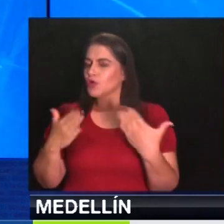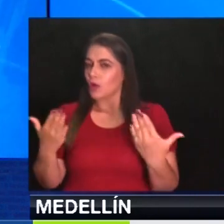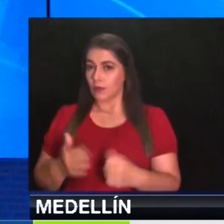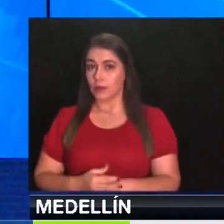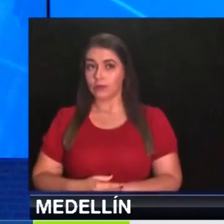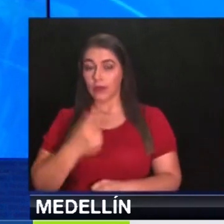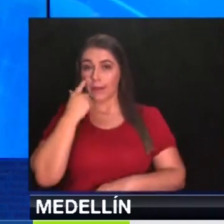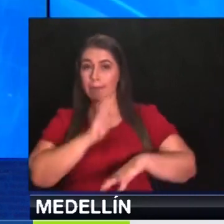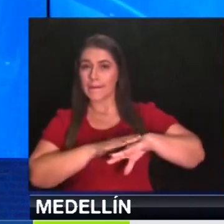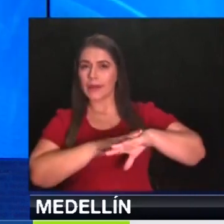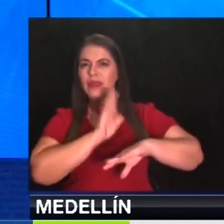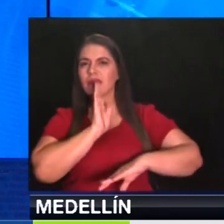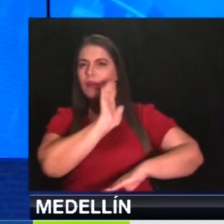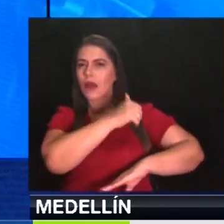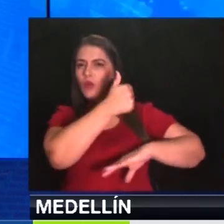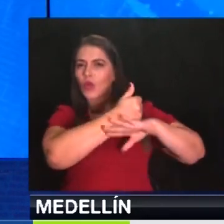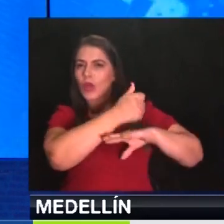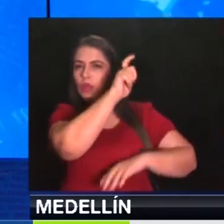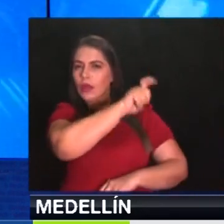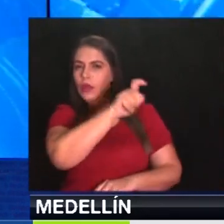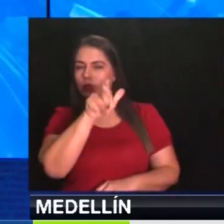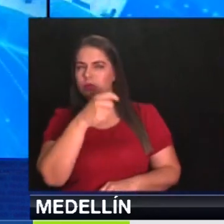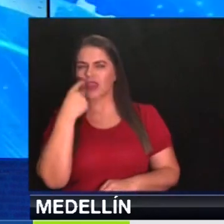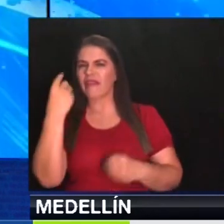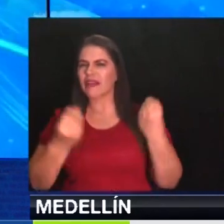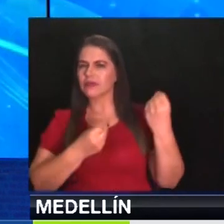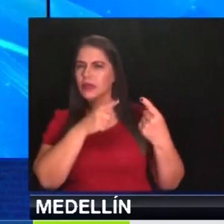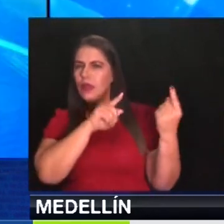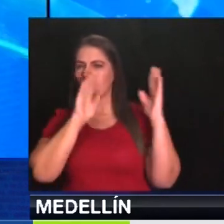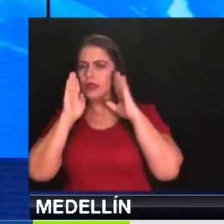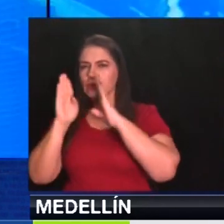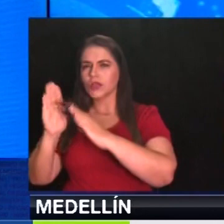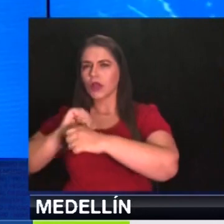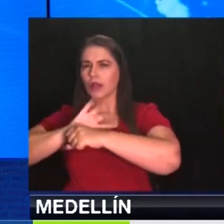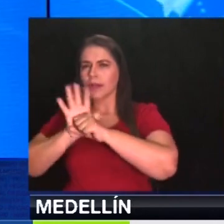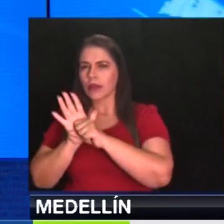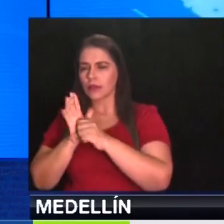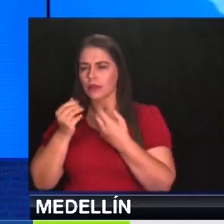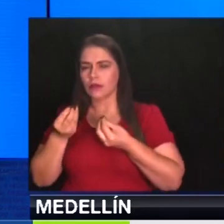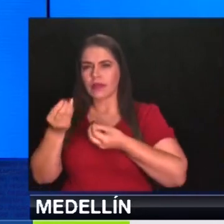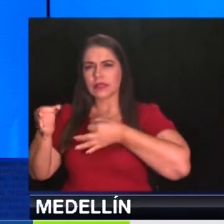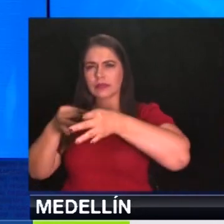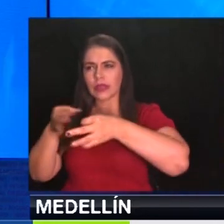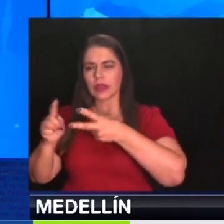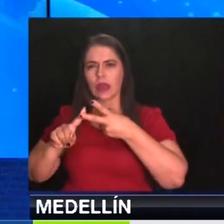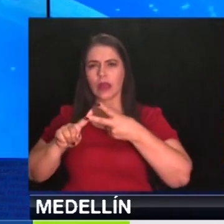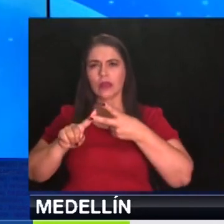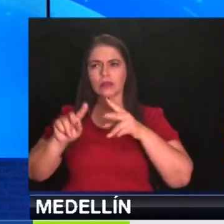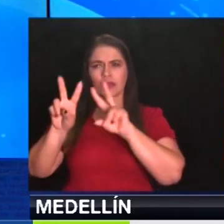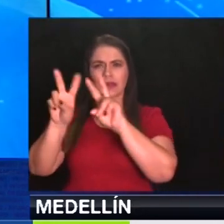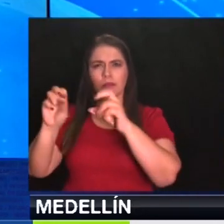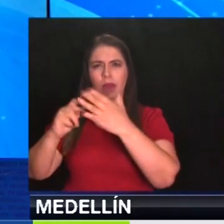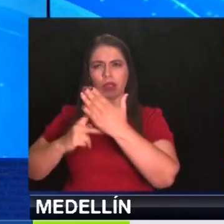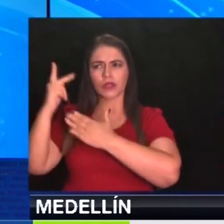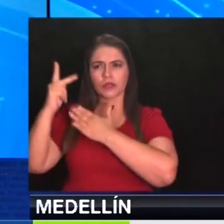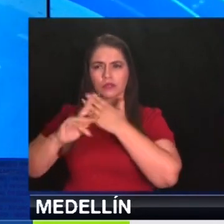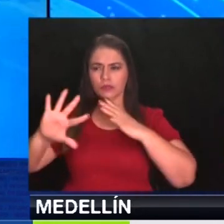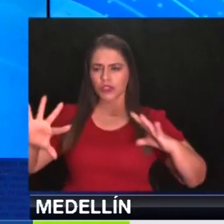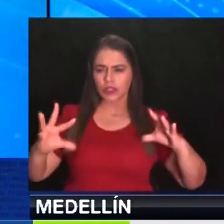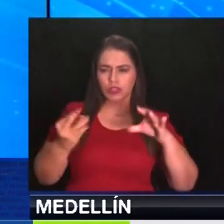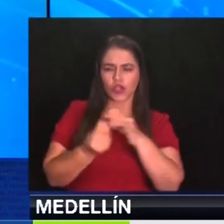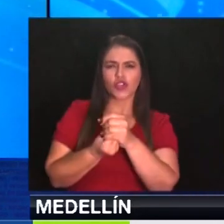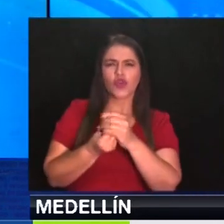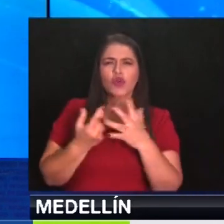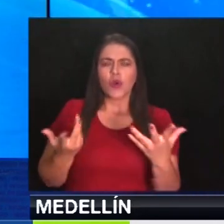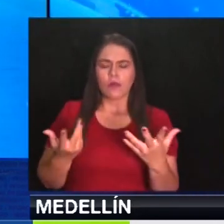Medellín. ¿Qué deben hacer en medio de la pandemia? ¿Cómo serán incluidos en la sociedad? ¿Y cuáles son los proyectos que vendrán para ellos? Aquí les